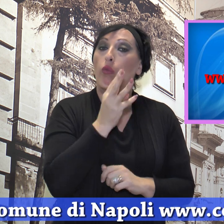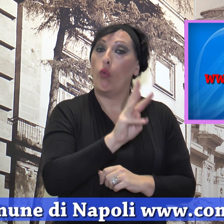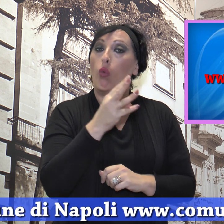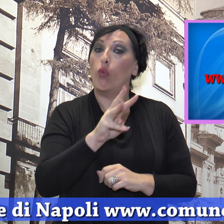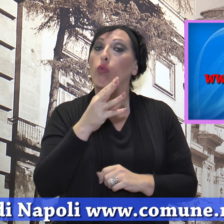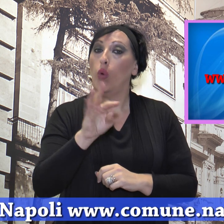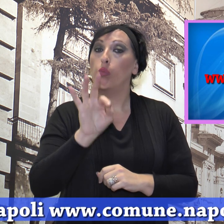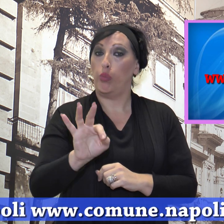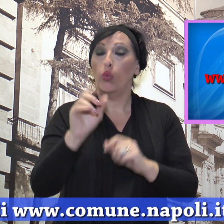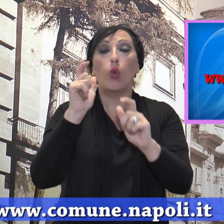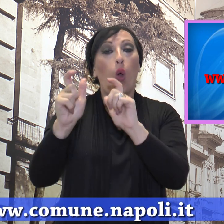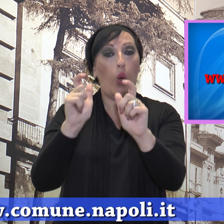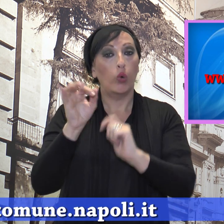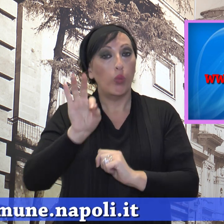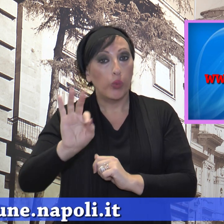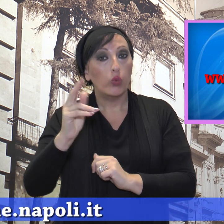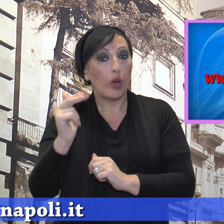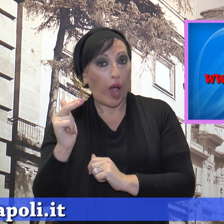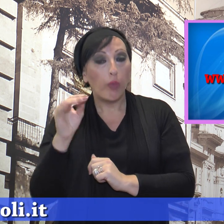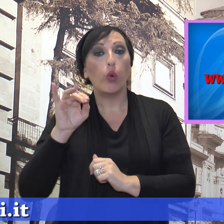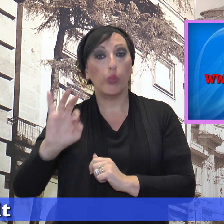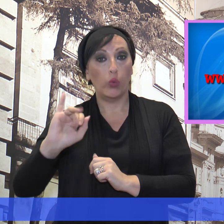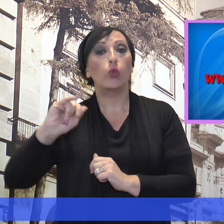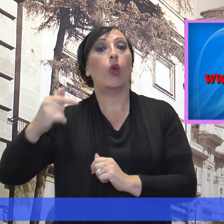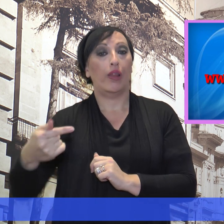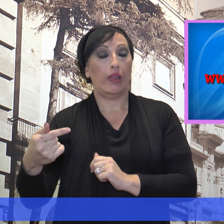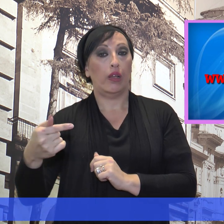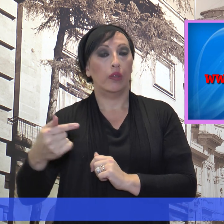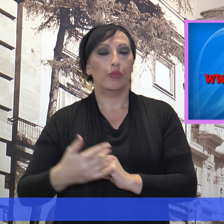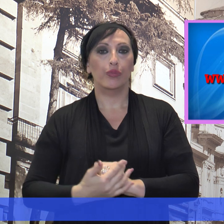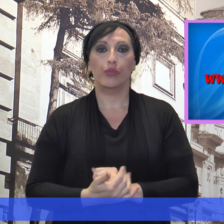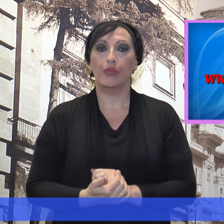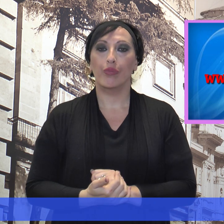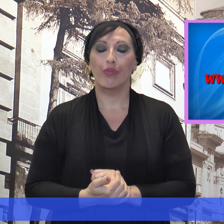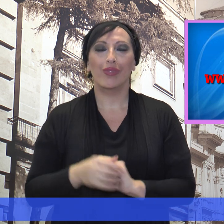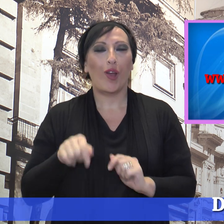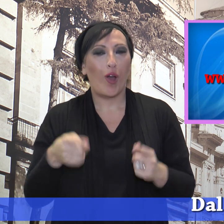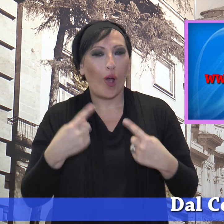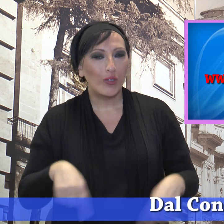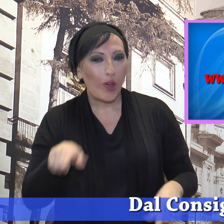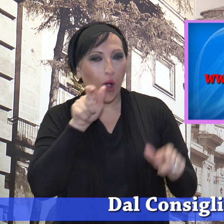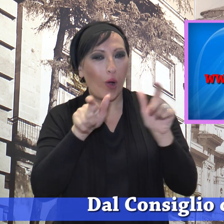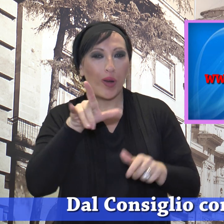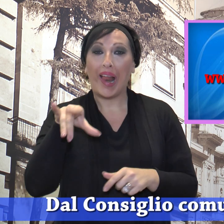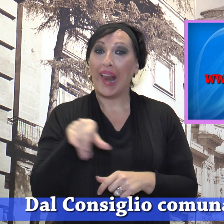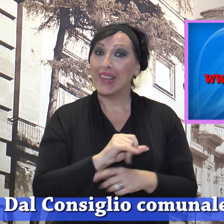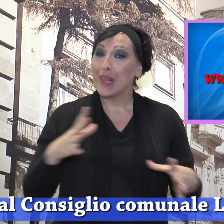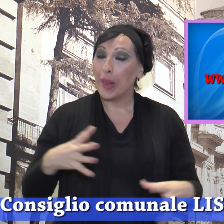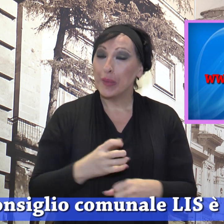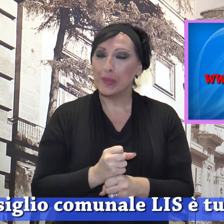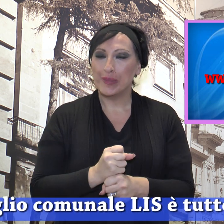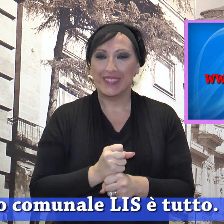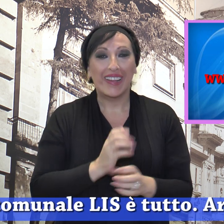.comune.napoli.it. dal Consiglio Comunale Liss è tutto.